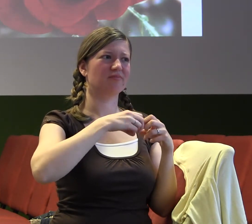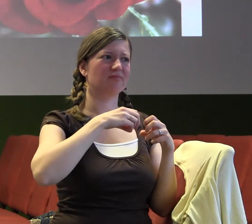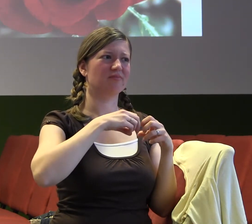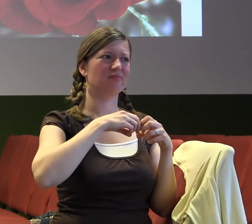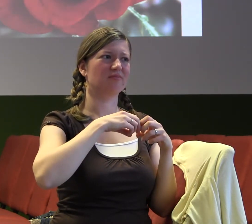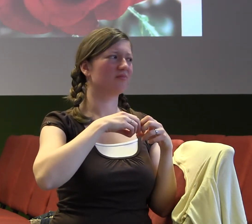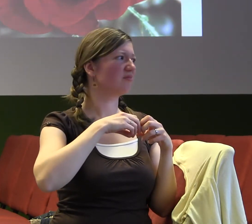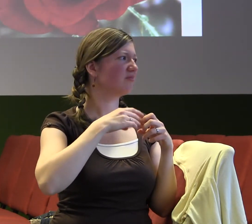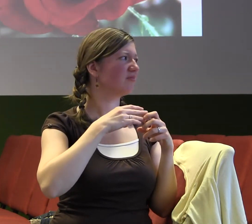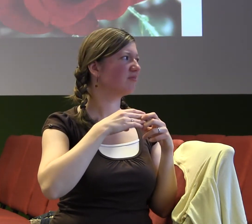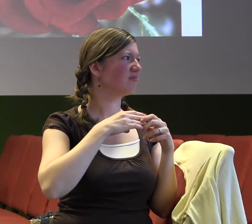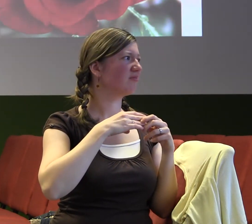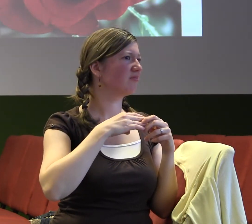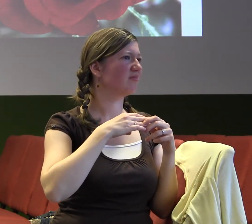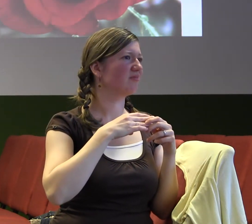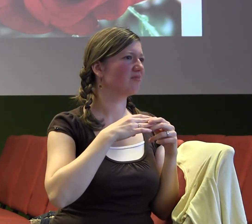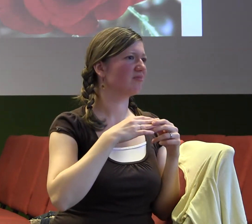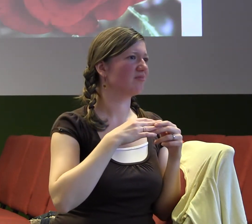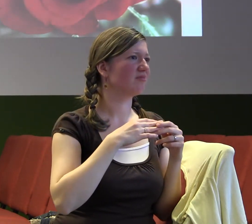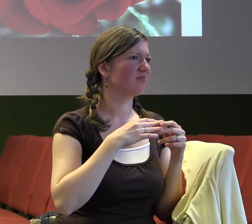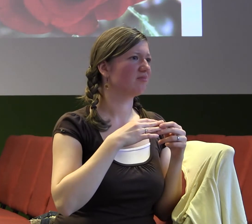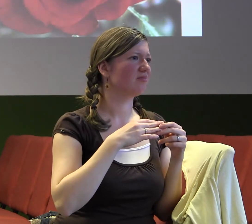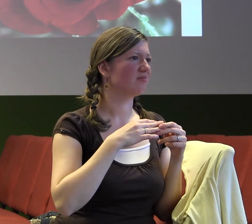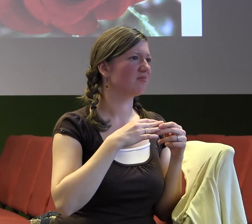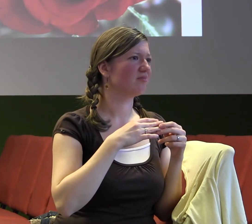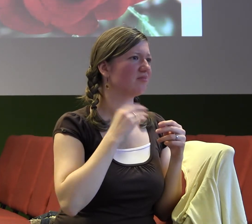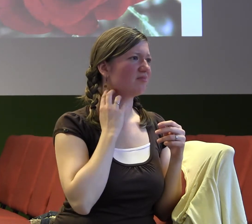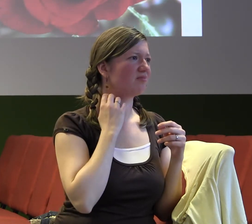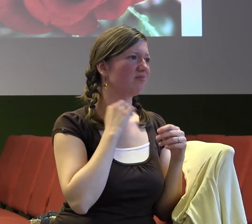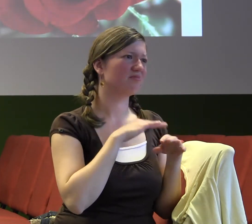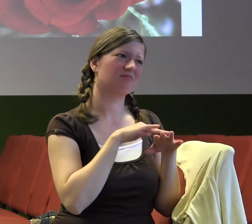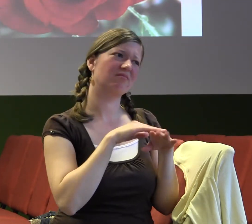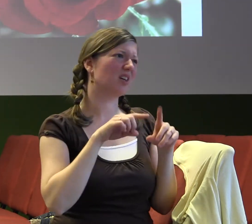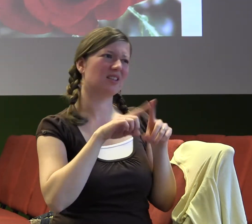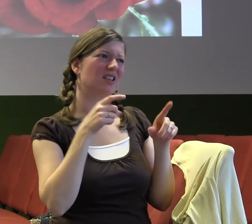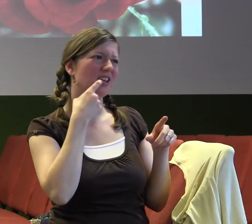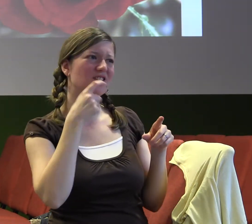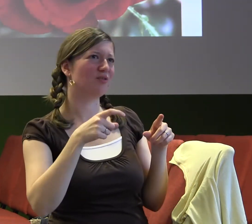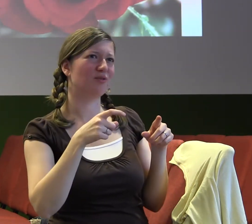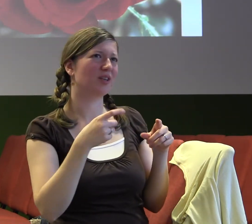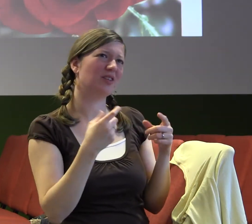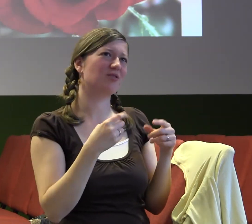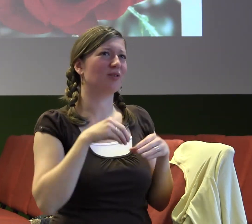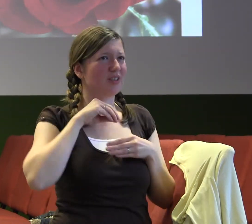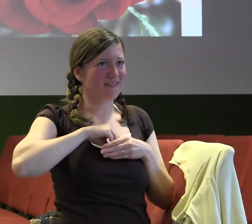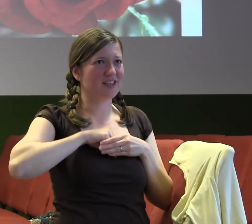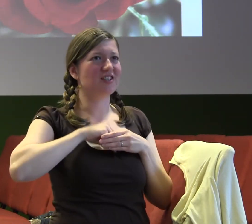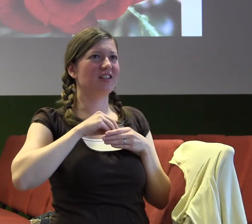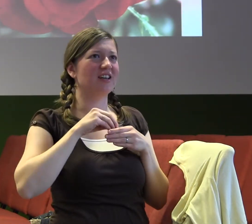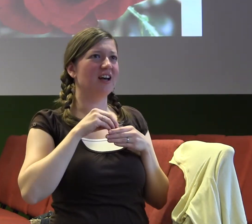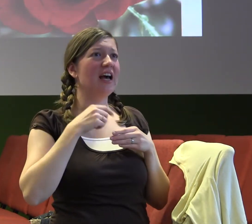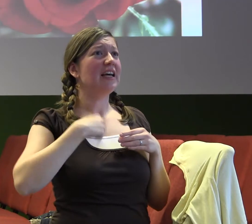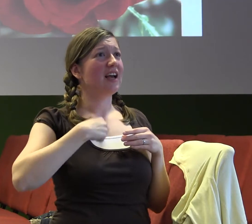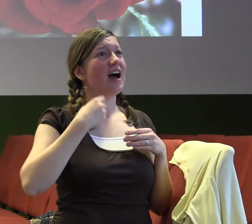že trpím pocitem viny, když jistu odpočinou. Když se chvilku neučím, když prostě nedalám jíst do práce, tak mám pocit viny. Něco se děje